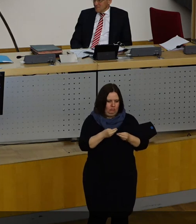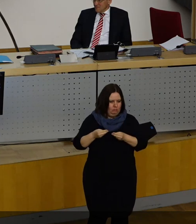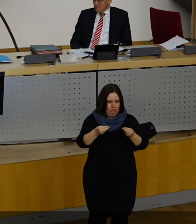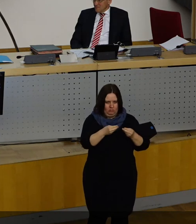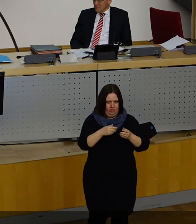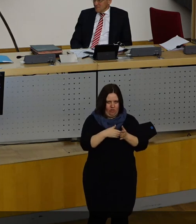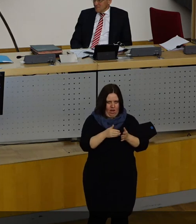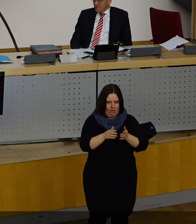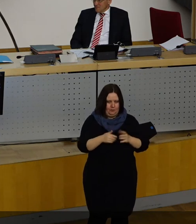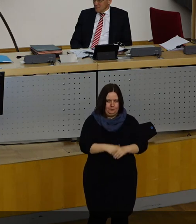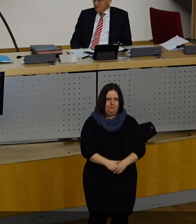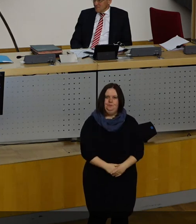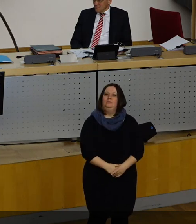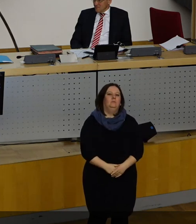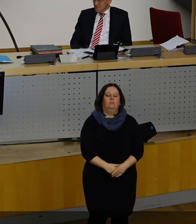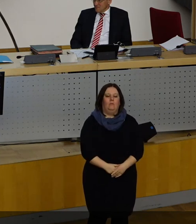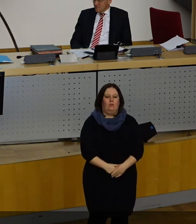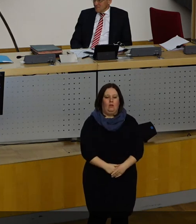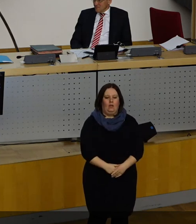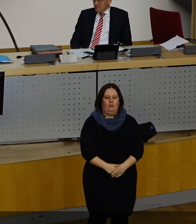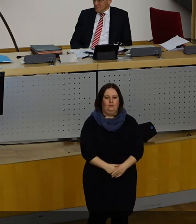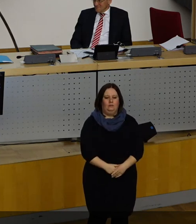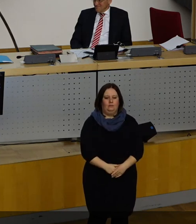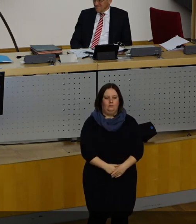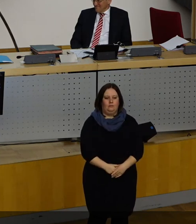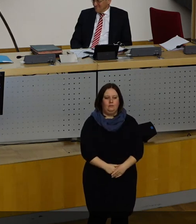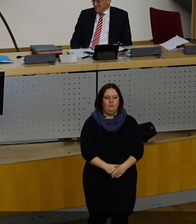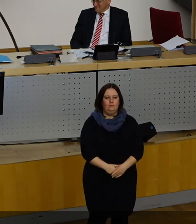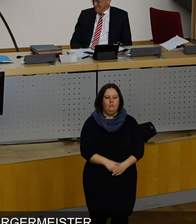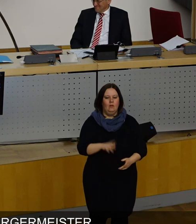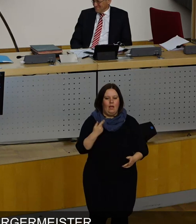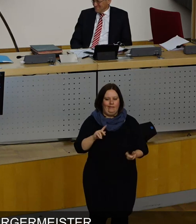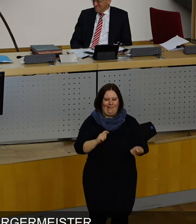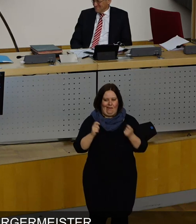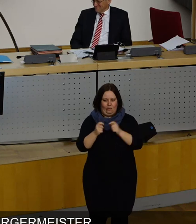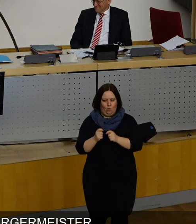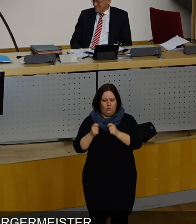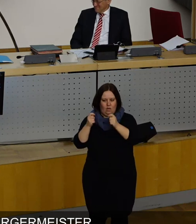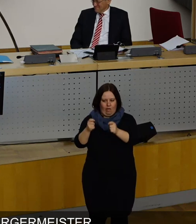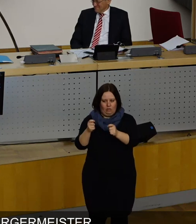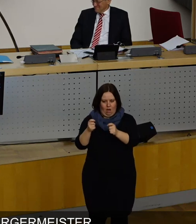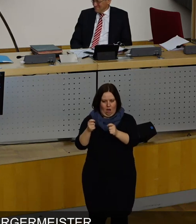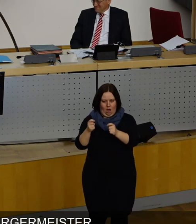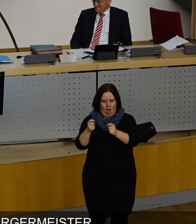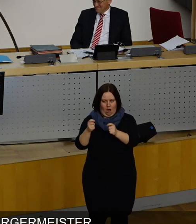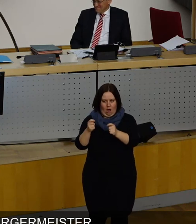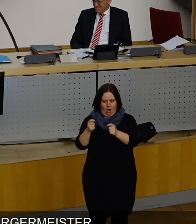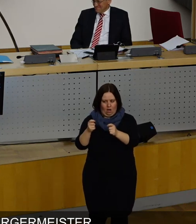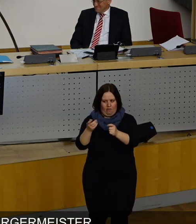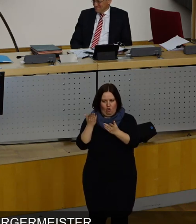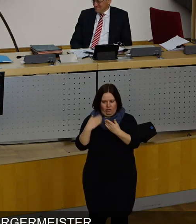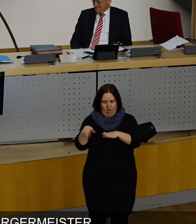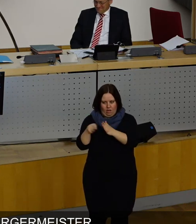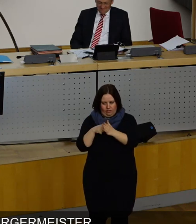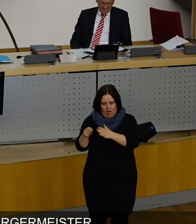debattieren. Wir haben einen Änderungsantrag vorliegen der Freien